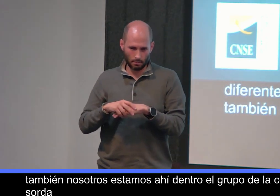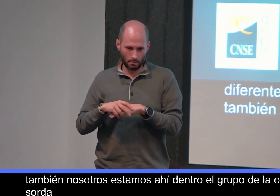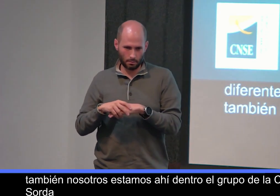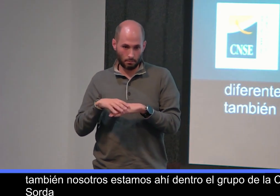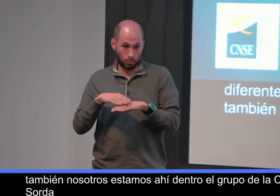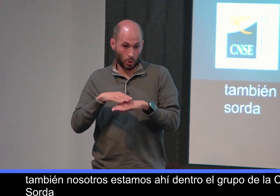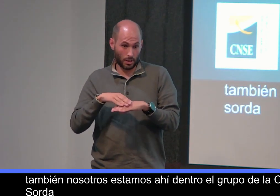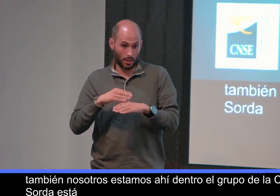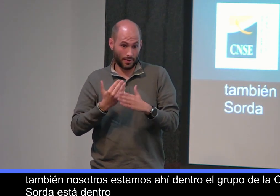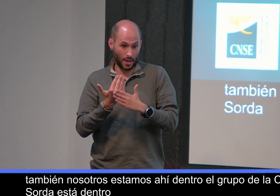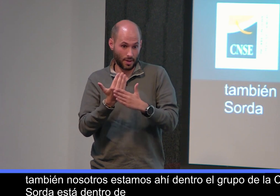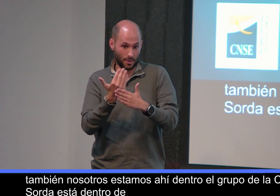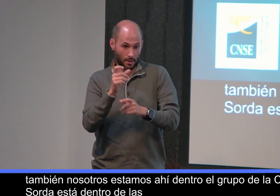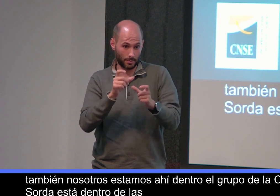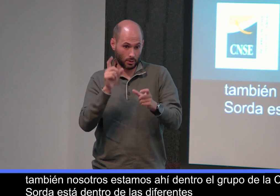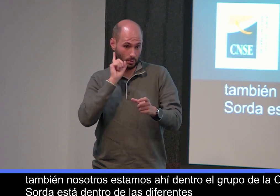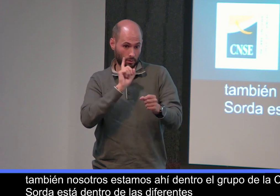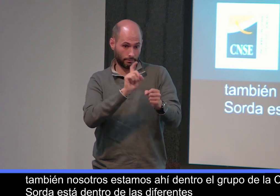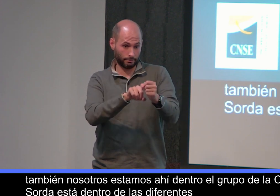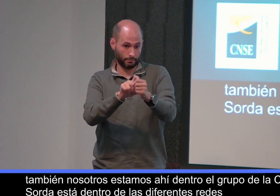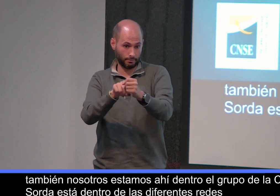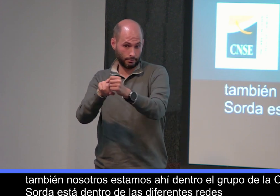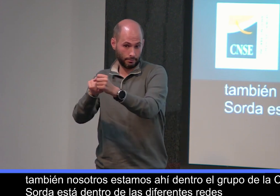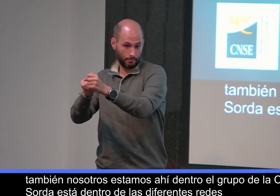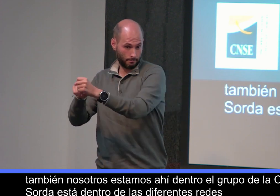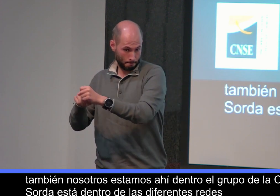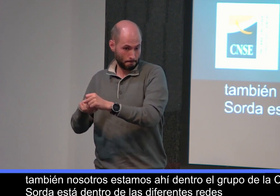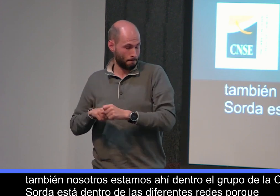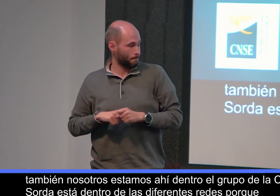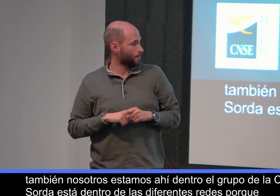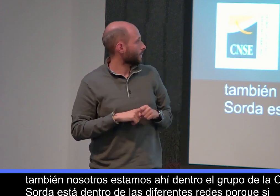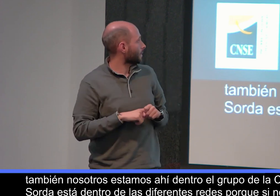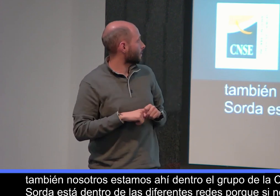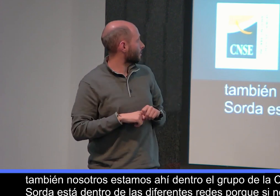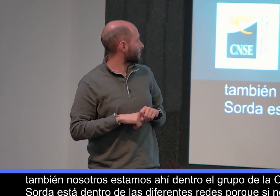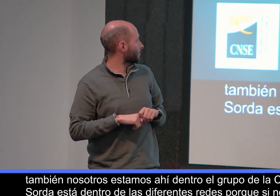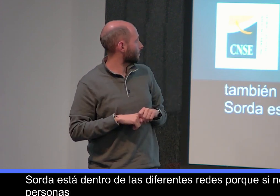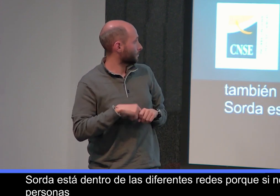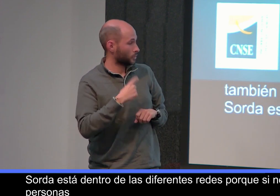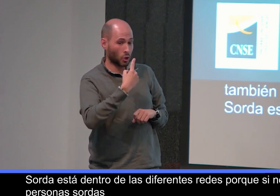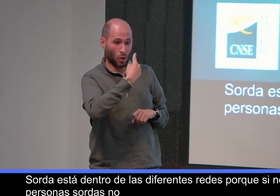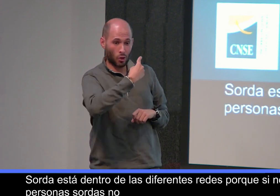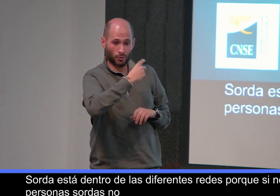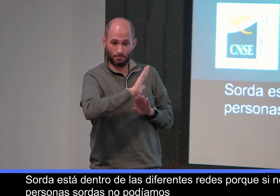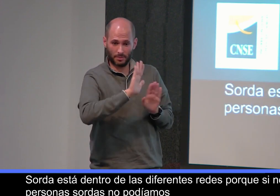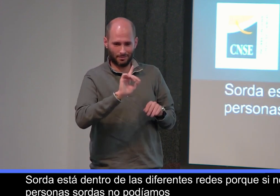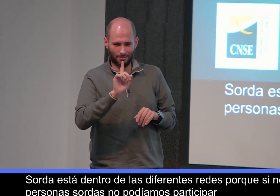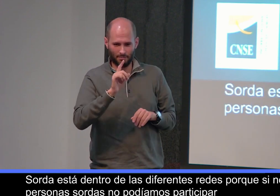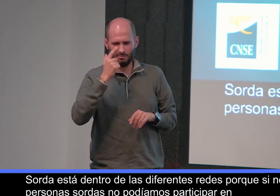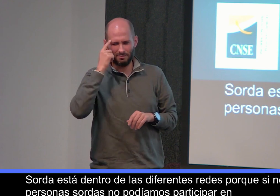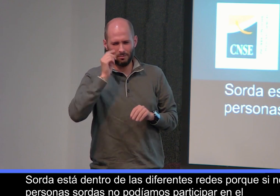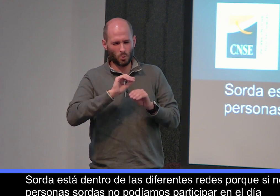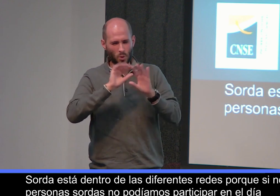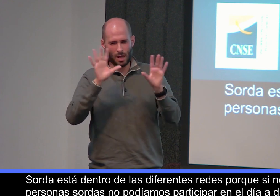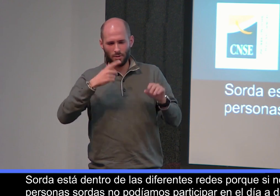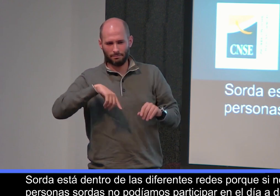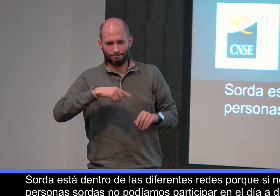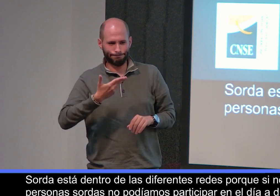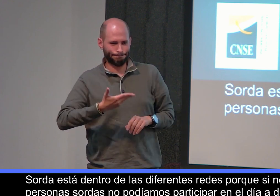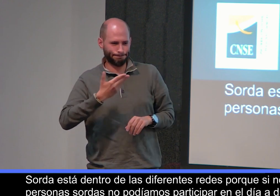dentro de las diferentes redes. Porque si no, las personas sordas no podíamos participar en el día a día. Es importante, no